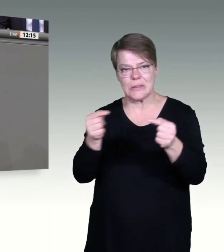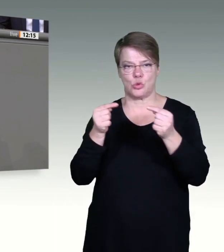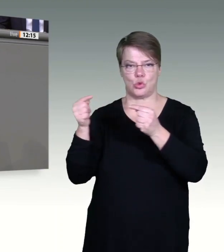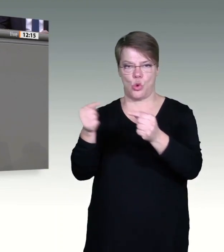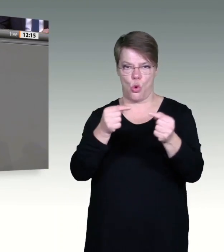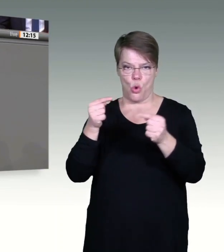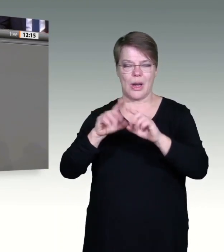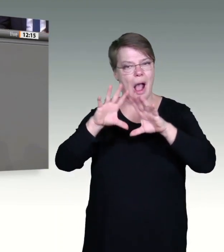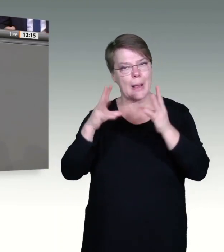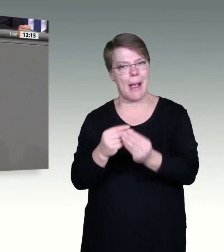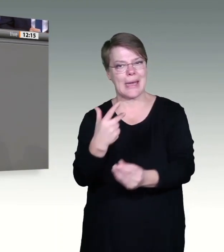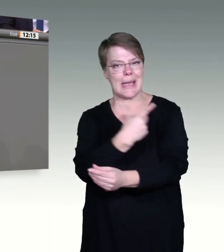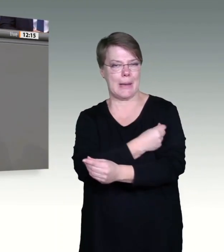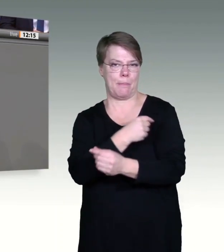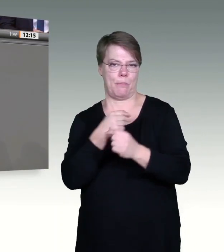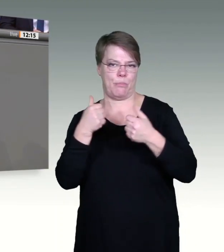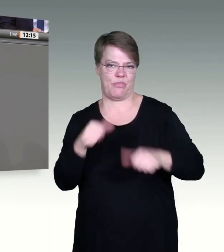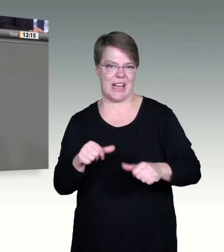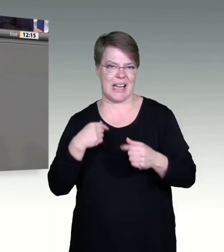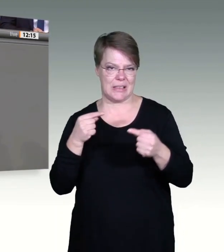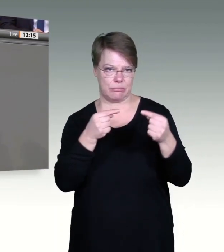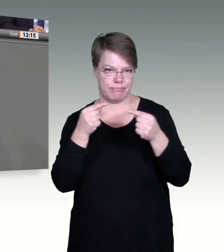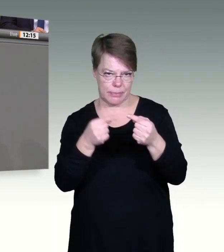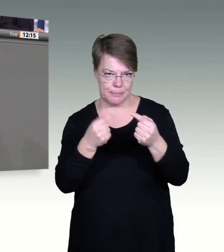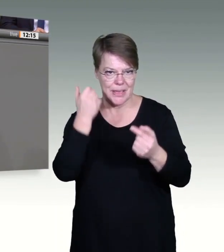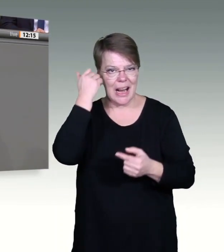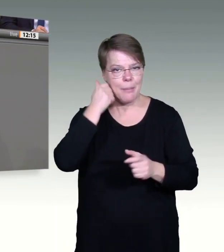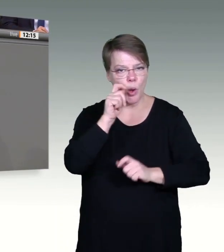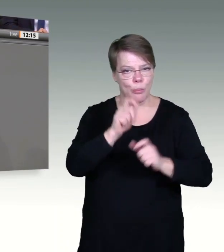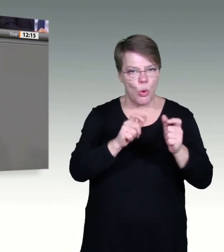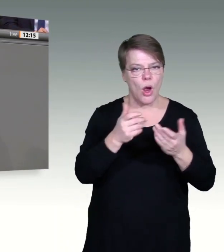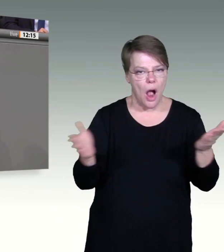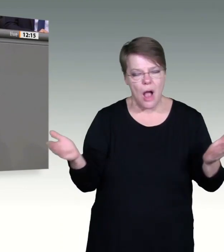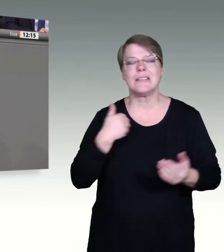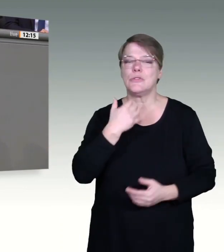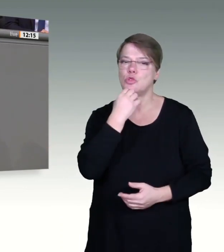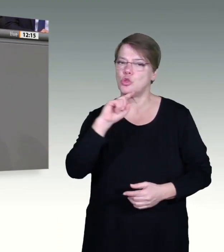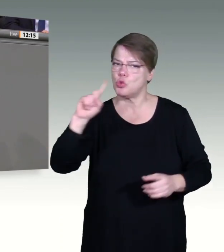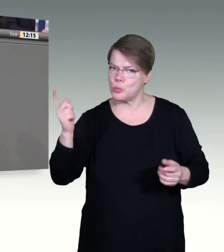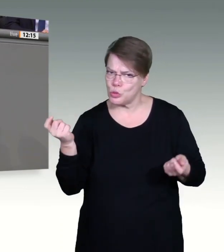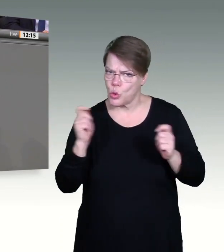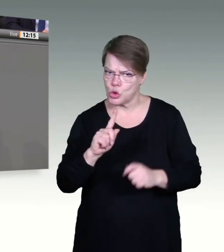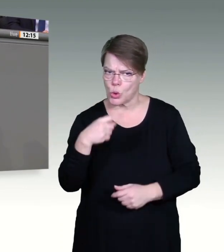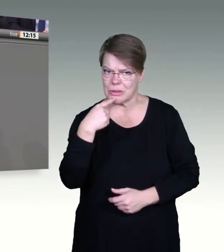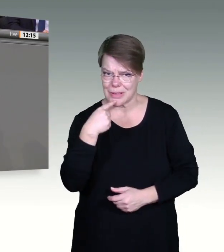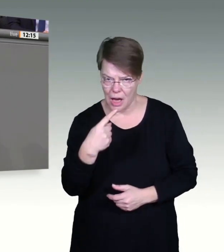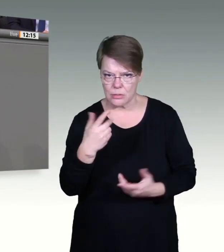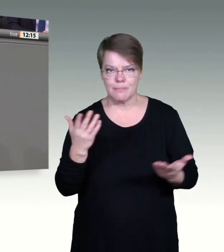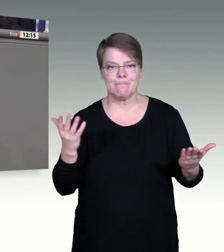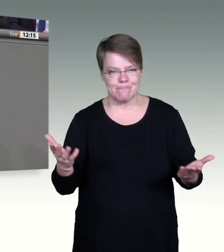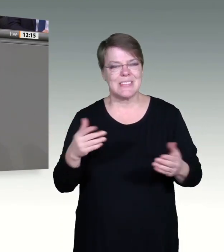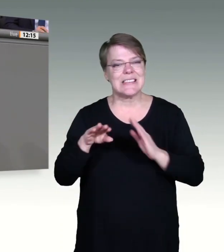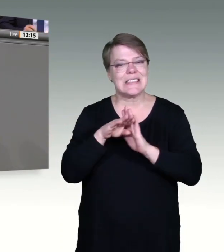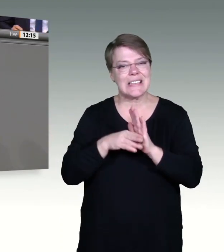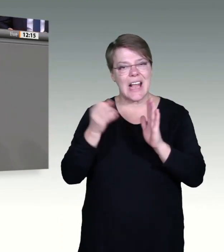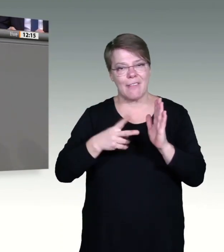Pflegekräfte und insbesondere die hochbelasteten Kräfte in der Intensivpflege eine solche Prämie für den enormen Einsatz